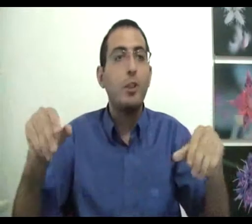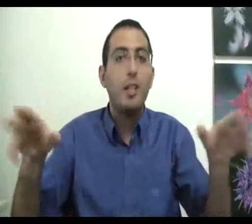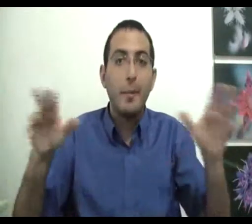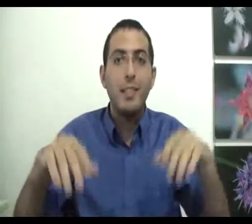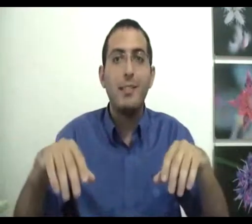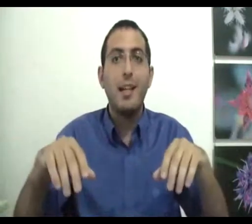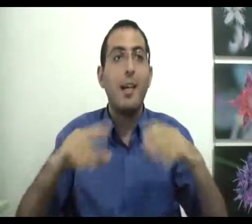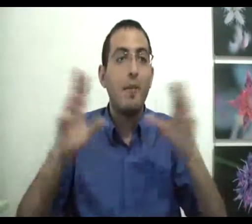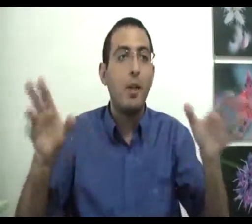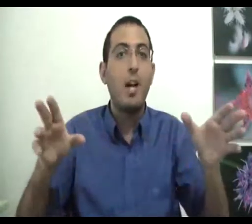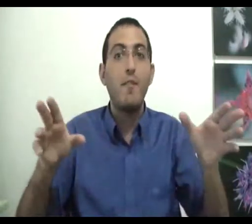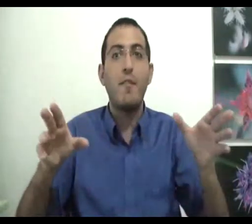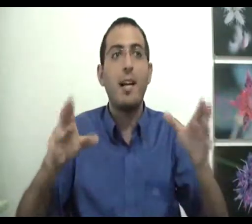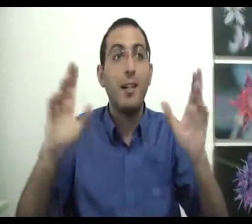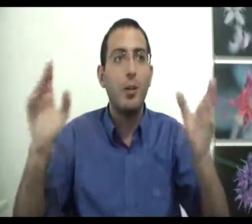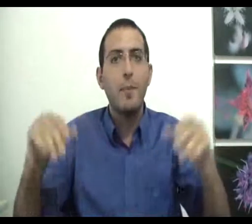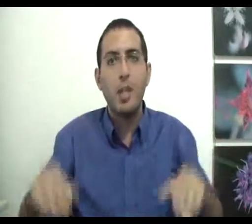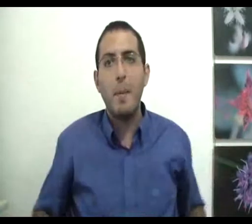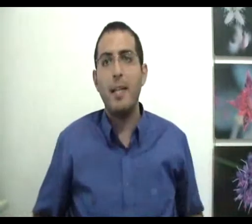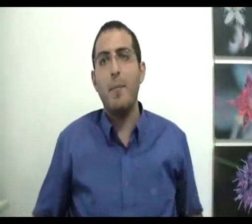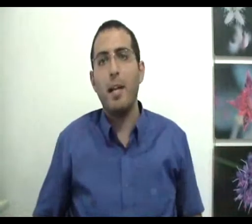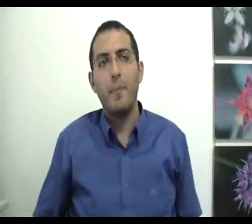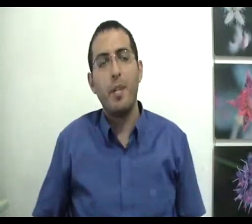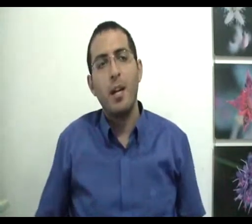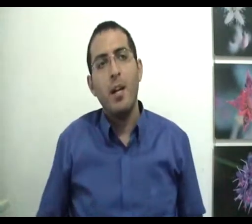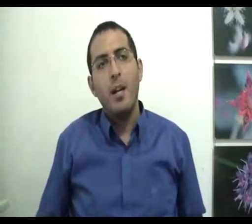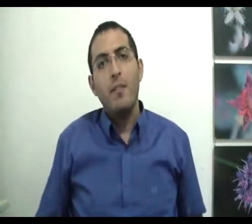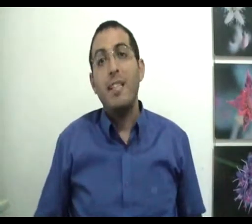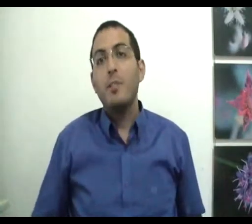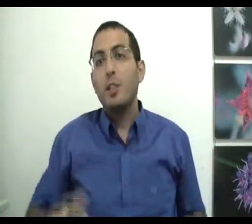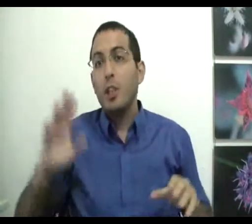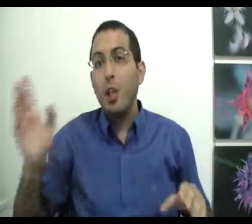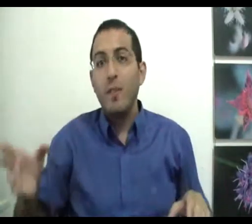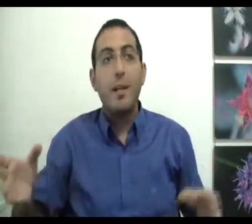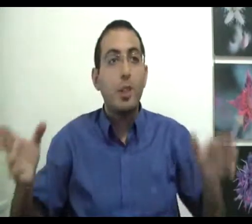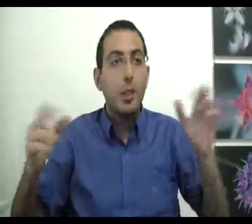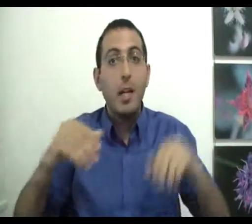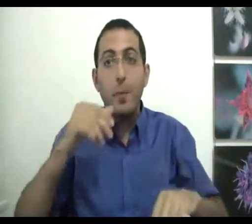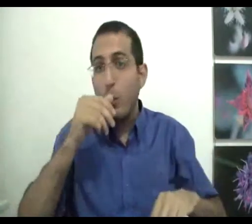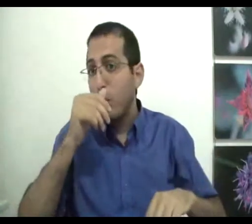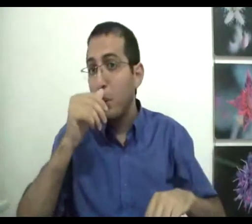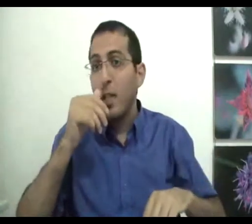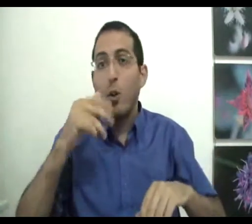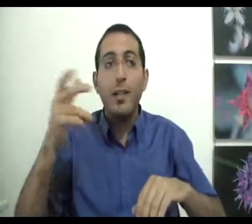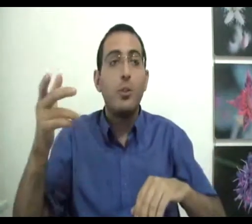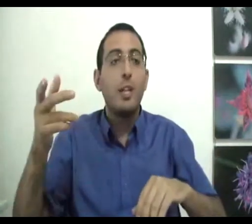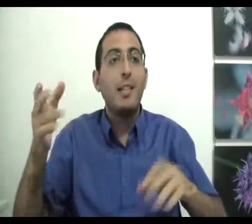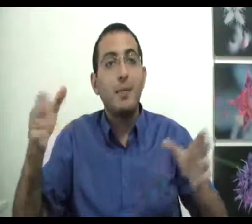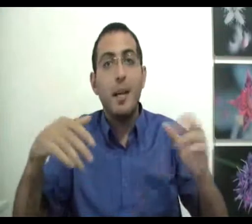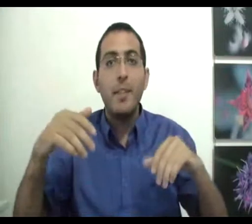השני גם וזה צריך כי אם אף אחד לא ראים אף אחד העולם ישעמם לגמרי וגם צריך שיהיה שלום וגם צריך שיהיה מלחמות כי כל רצון של האדם זה גם כן